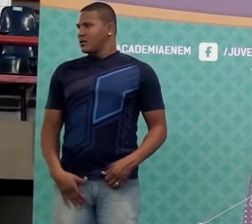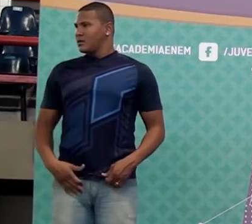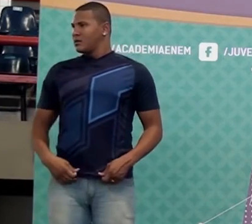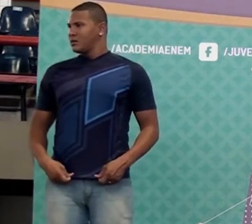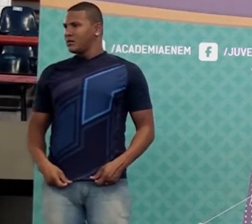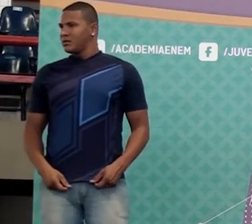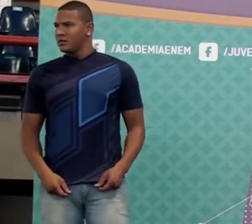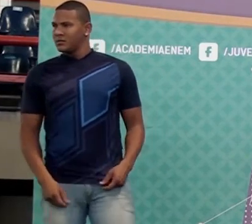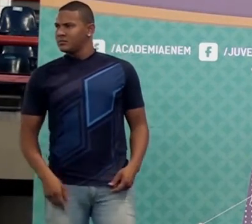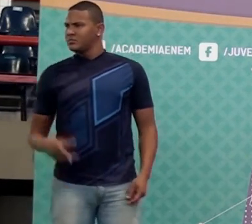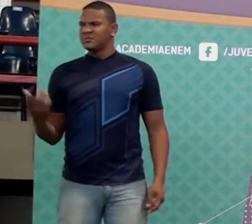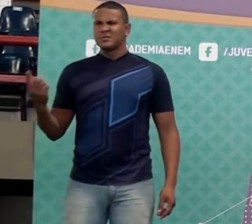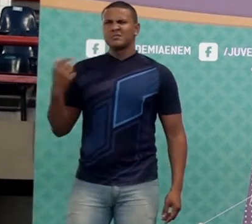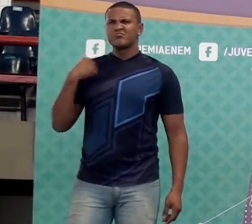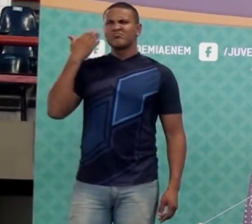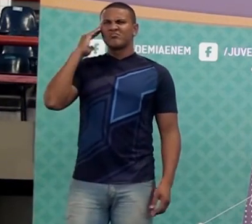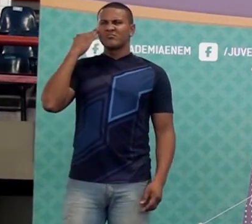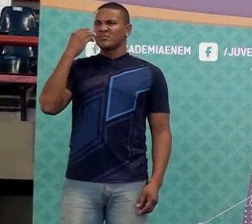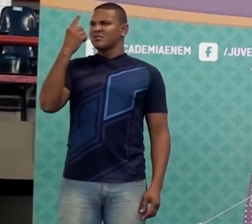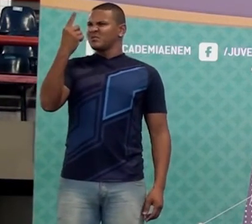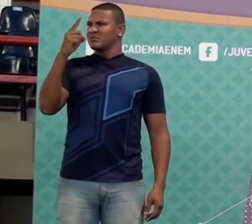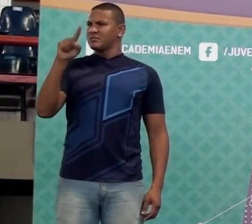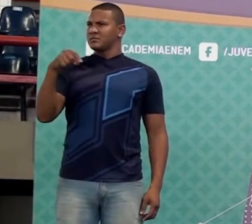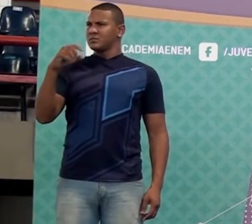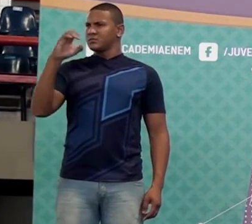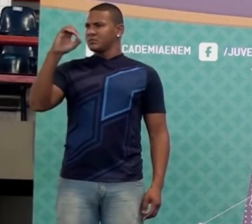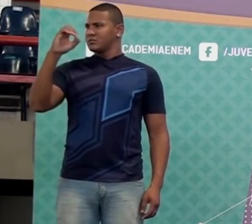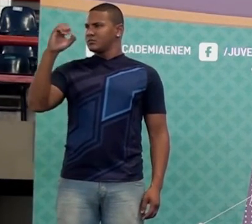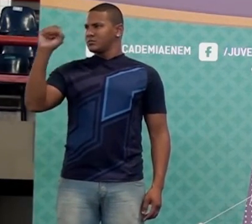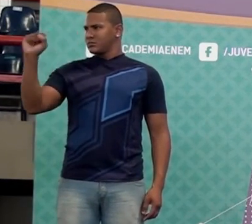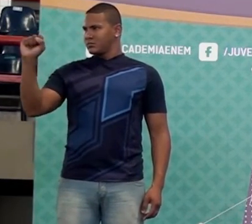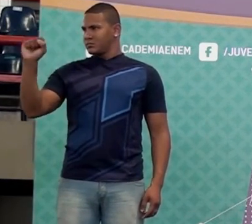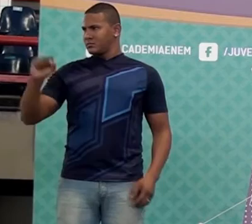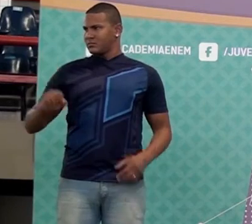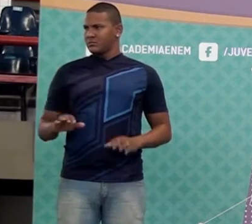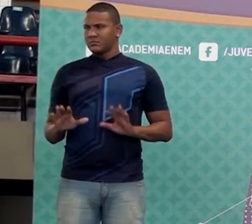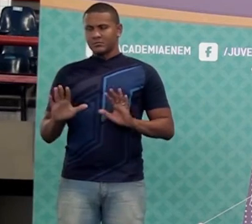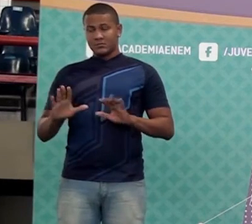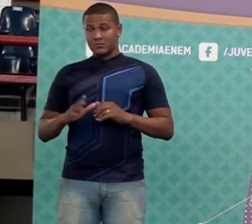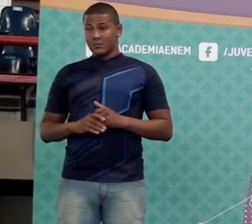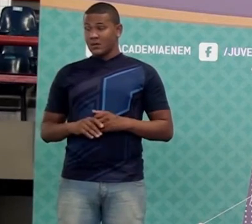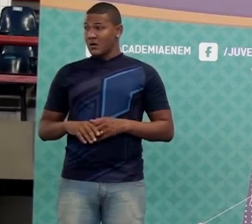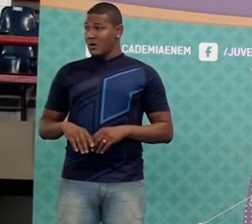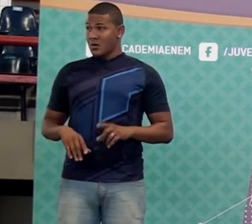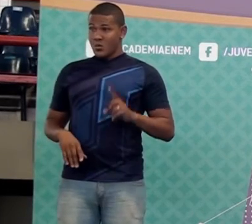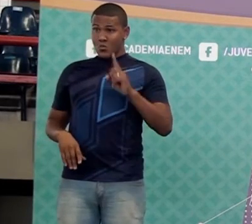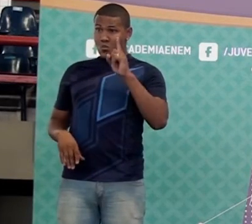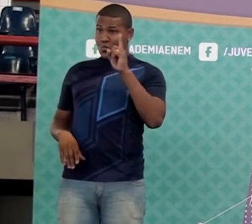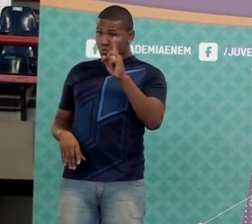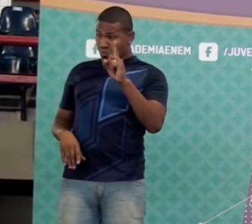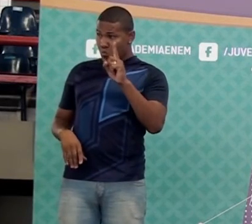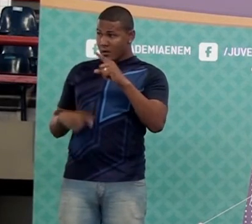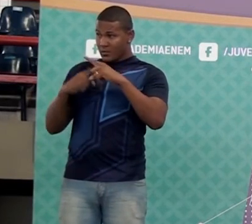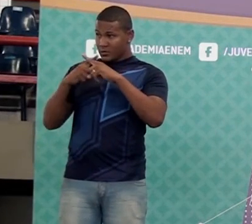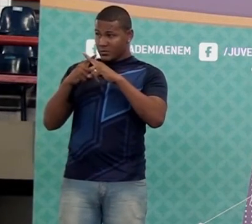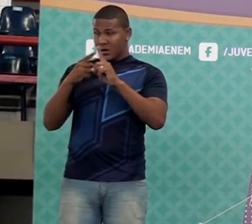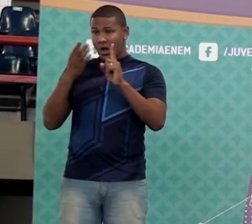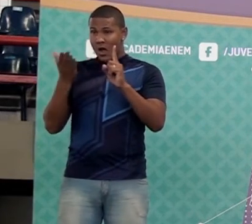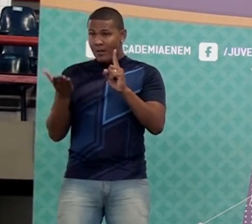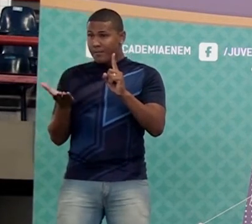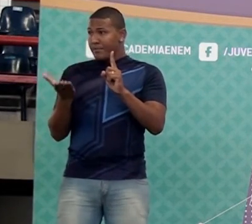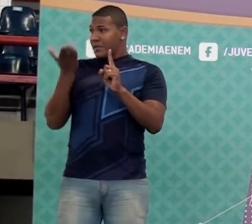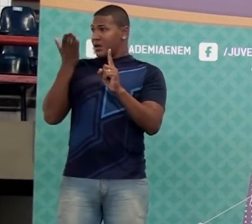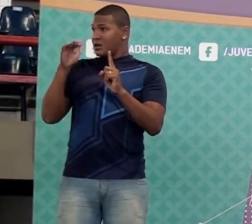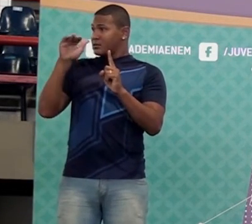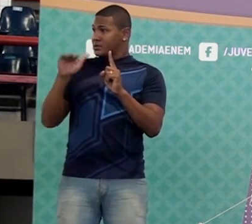professor não entende direito esse um vírgula zero oito. Vou voltar pra gente repetir. Se eu multiplicar por um, aumenta ou diminui? Ou não